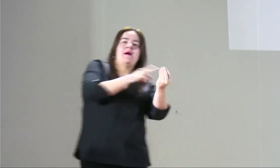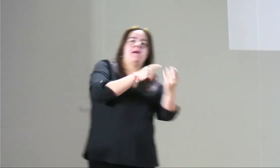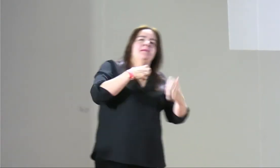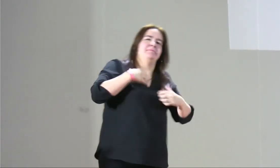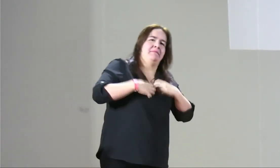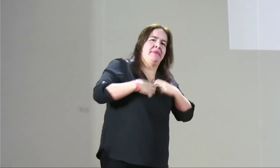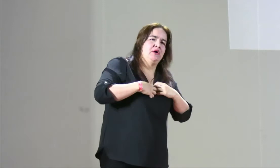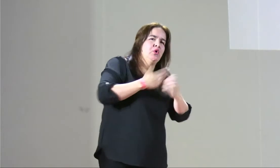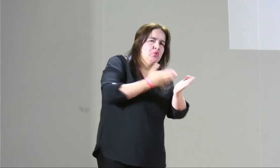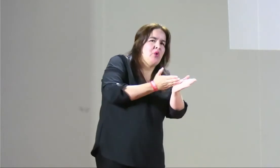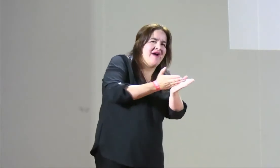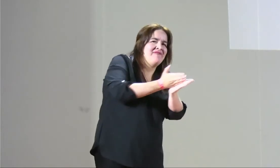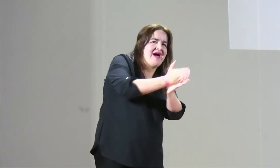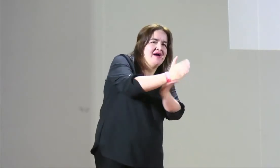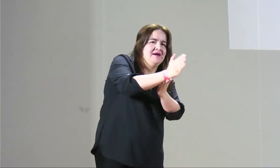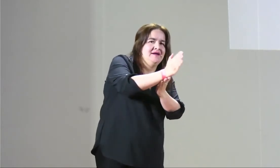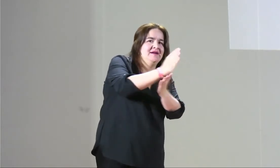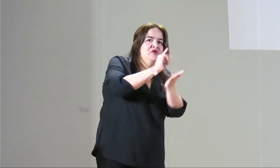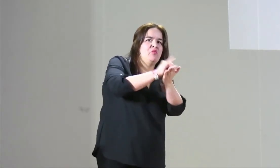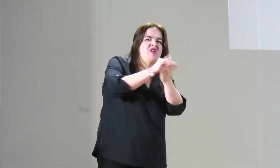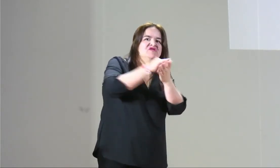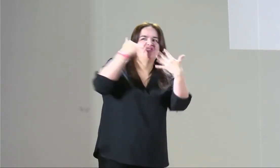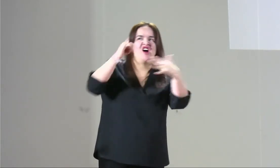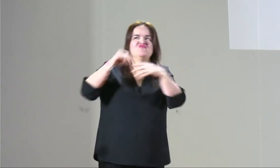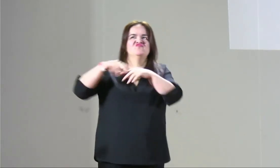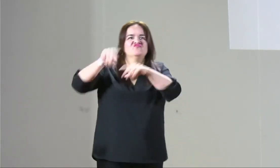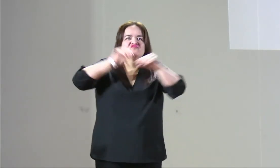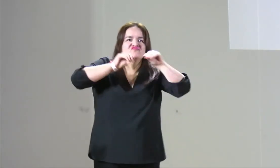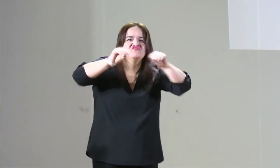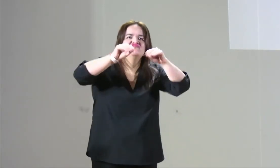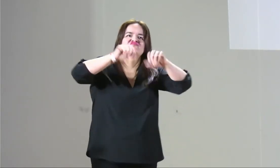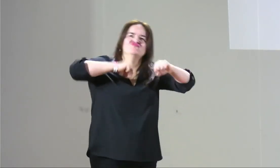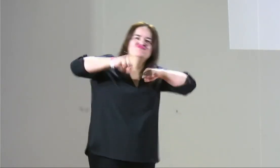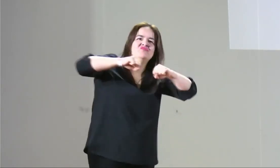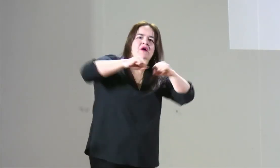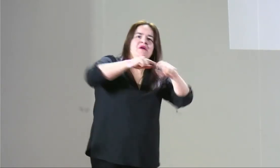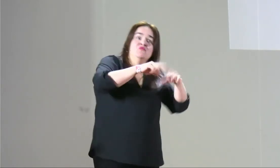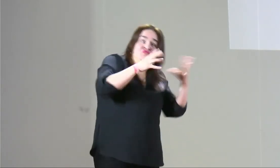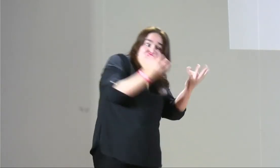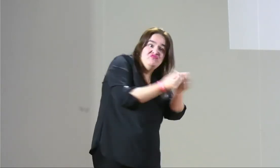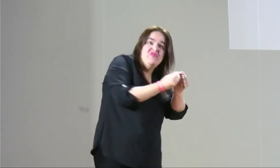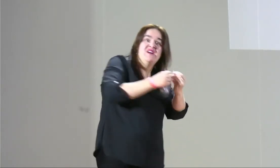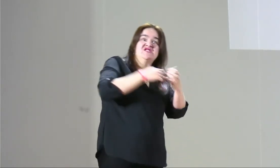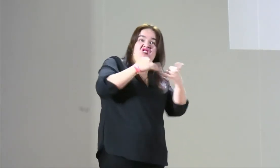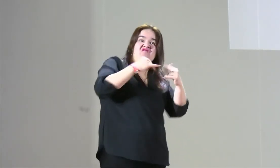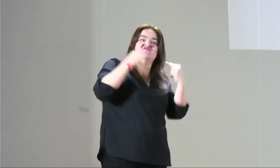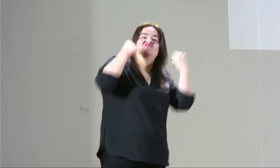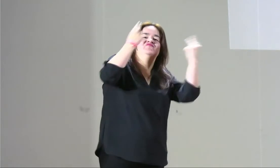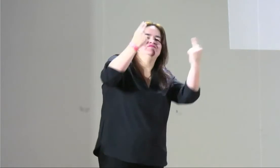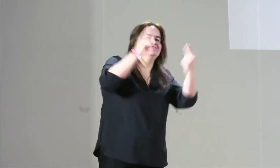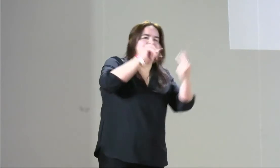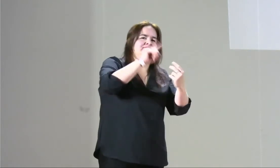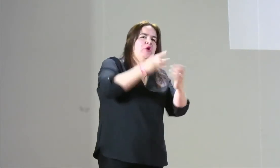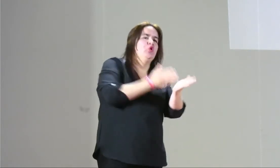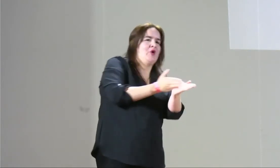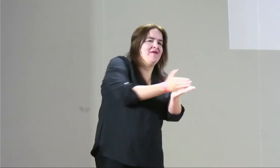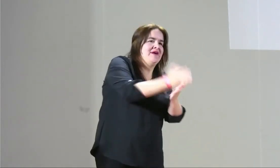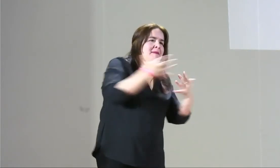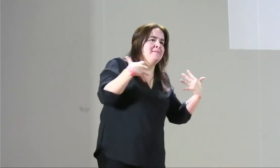¿O se quieren empoderar? Bueno, hay uno que, hay un grupo de mujeres que aún tienen miedo pero que se han ido formando.